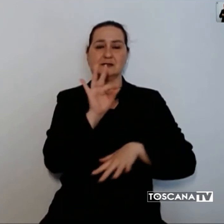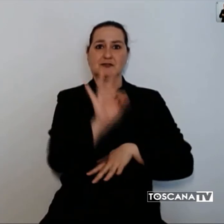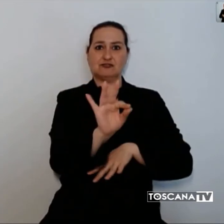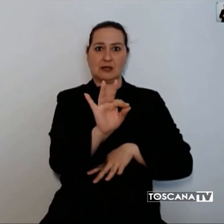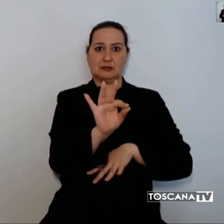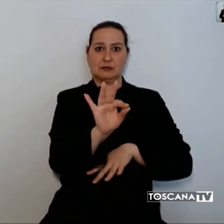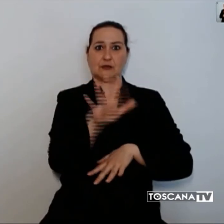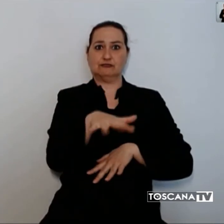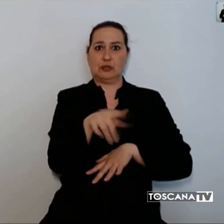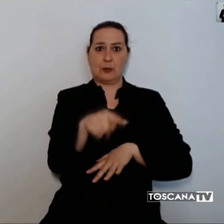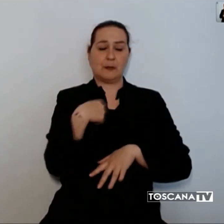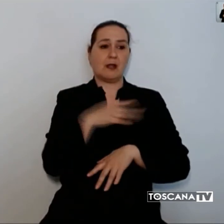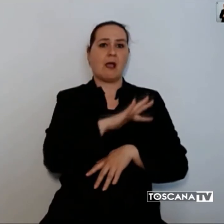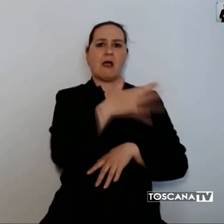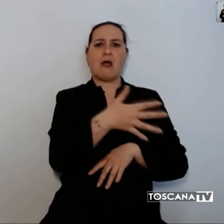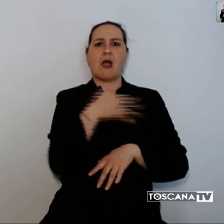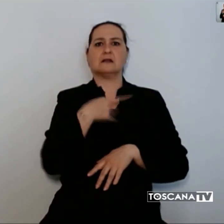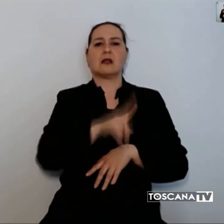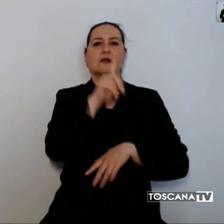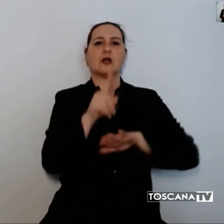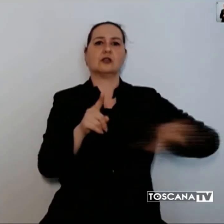in quelle della Nord-Ovest.